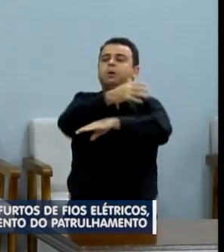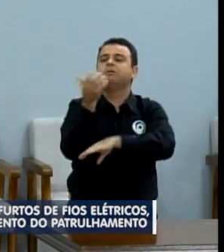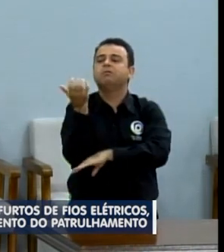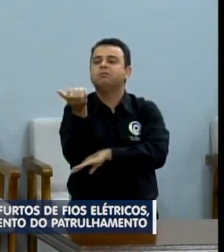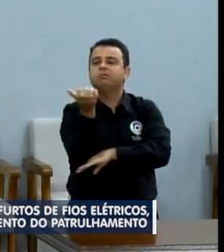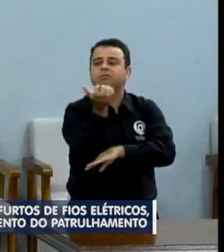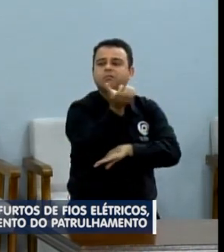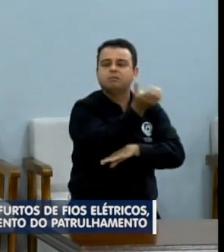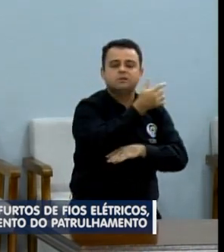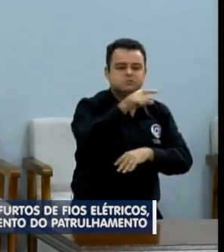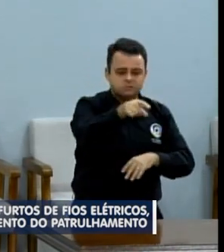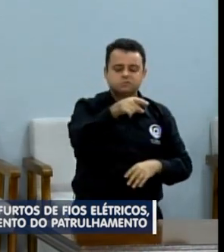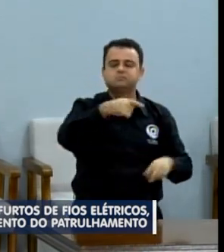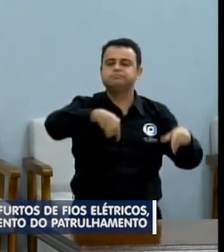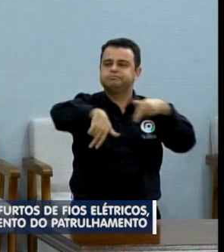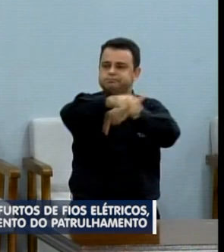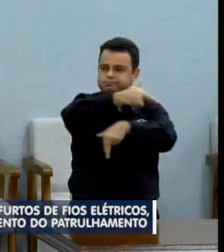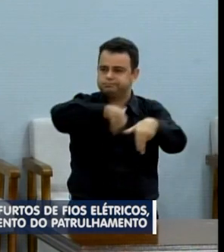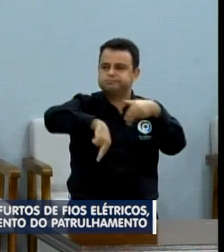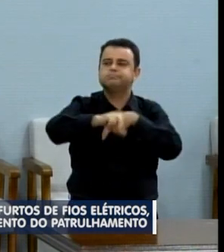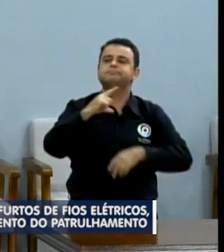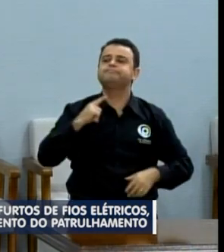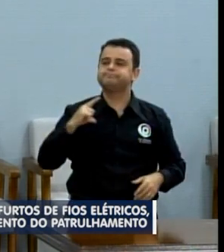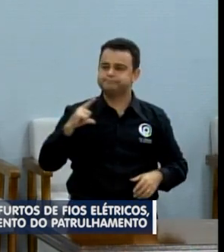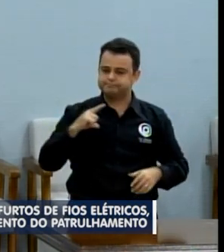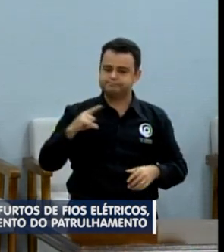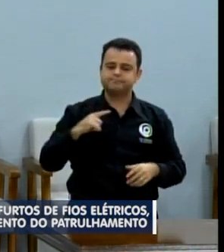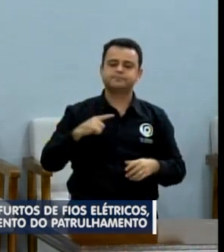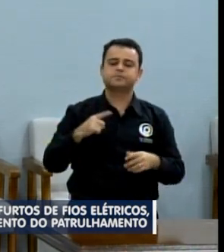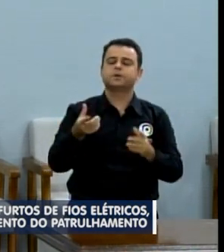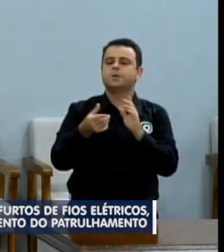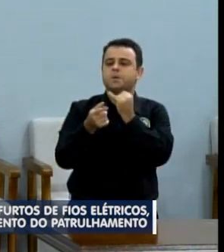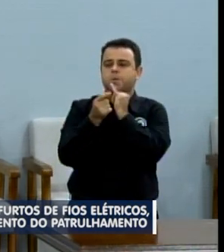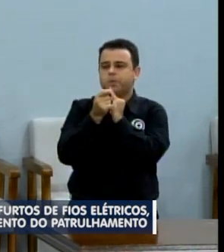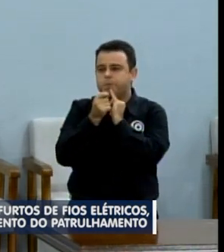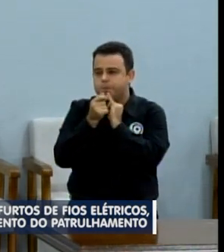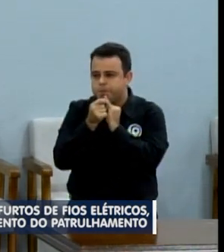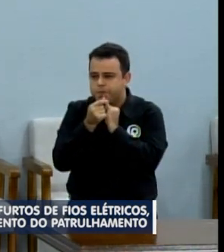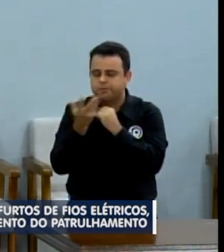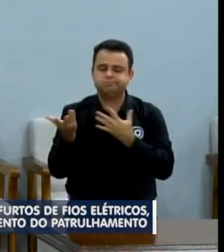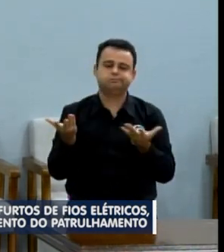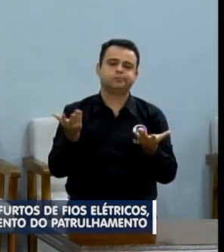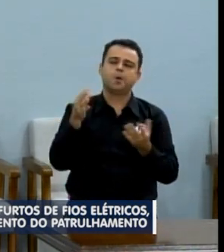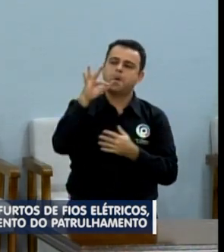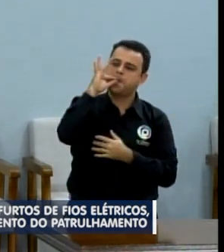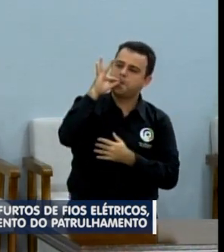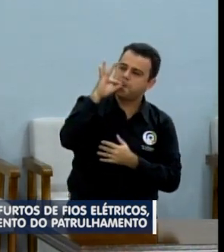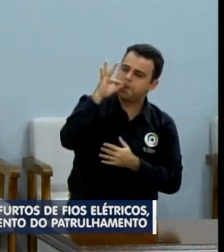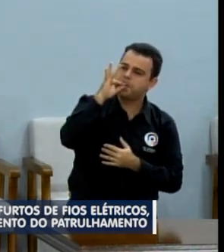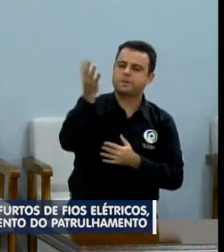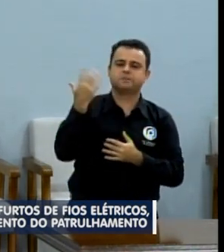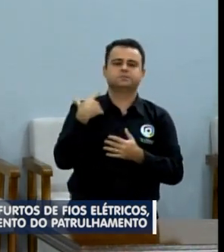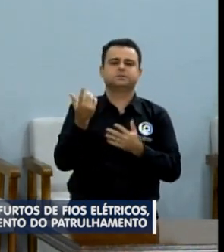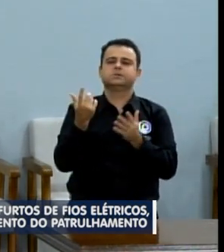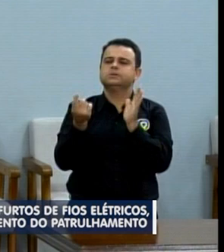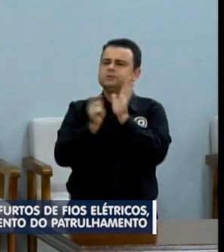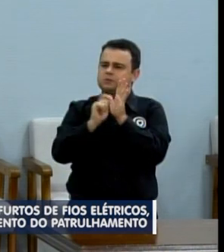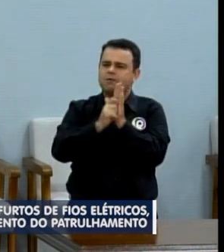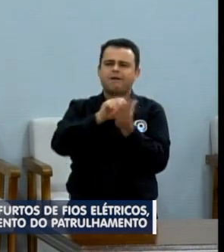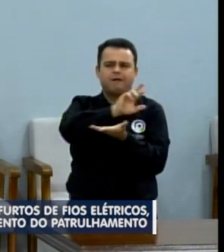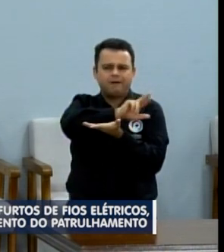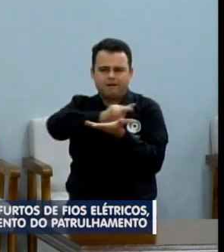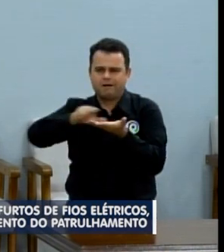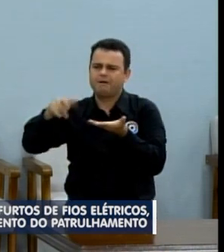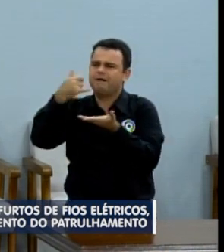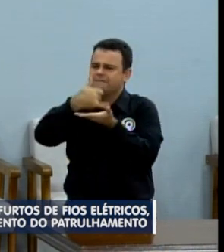engrossando essas fileiras dos vícios, do crack, da cocaína, da maconha. Enfim, as